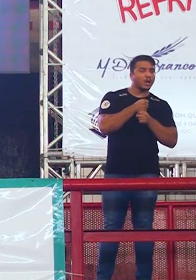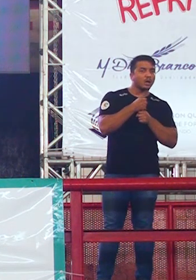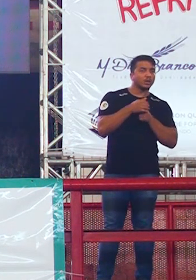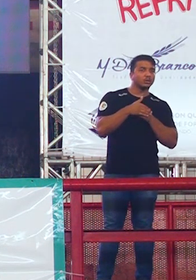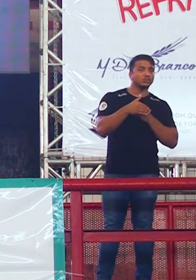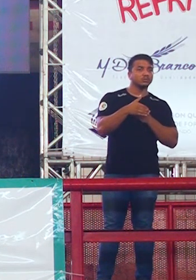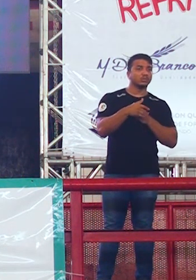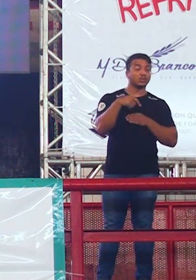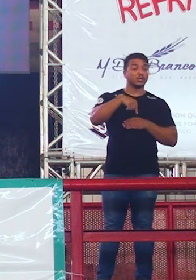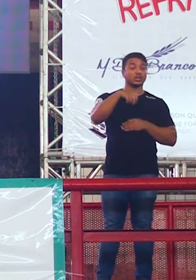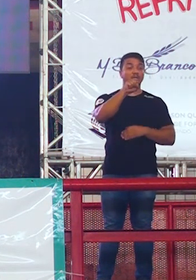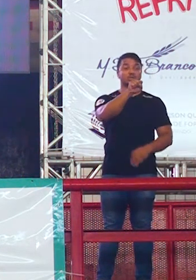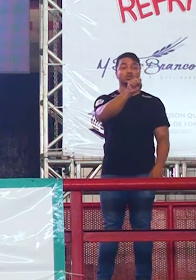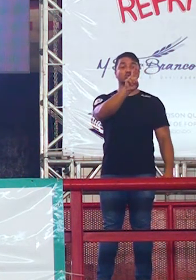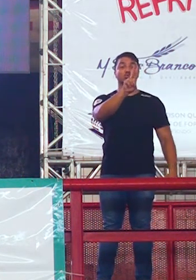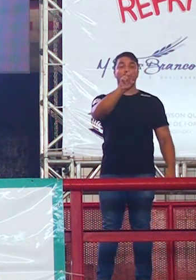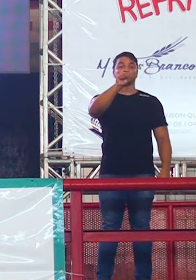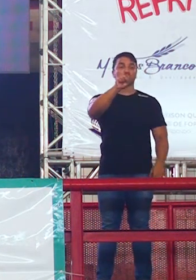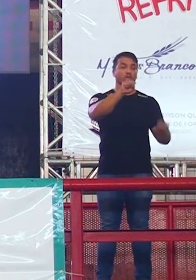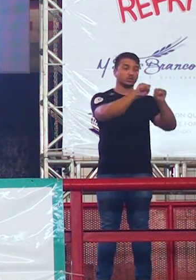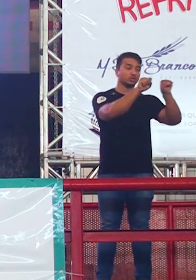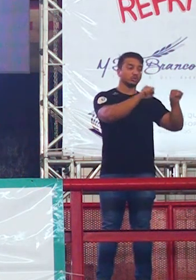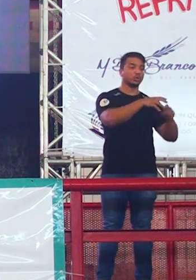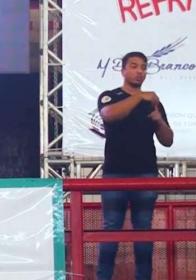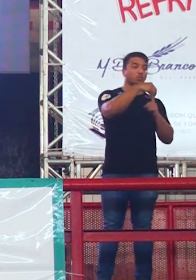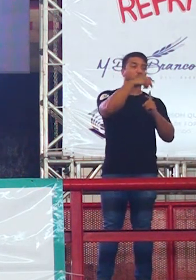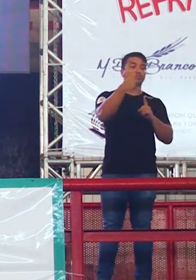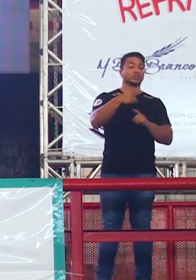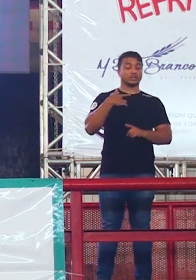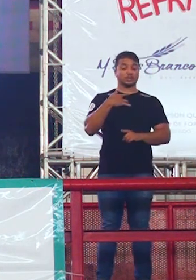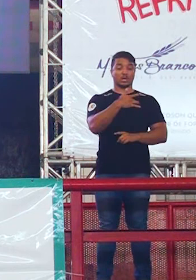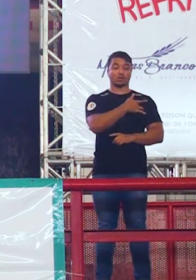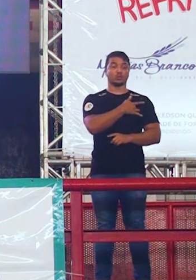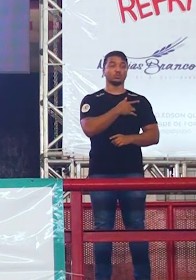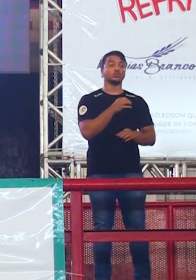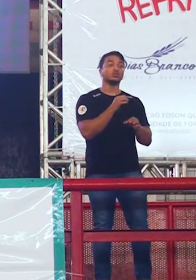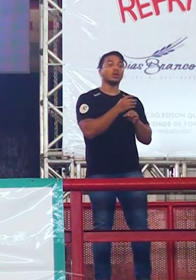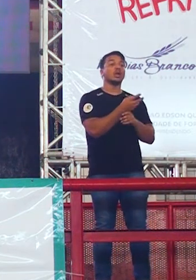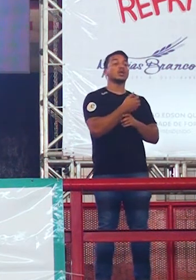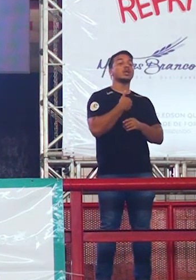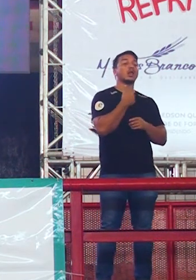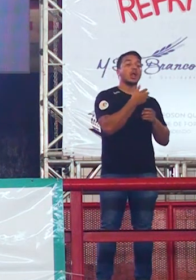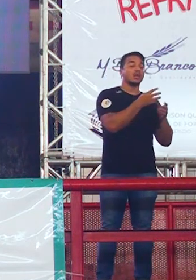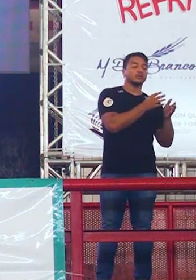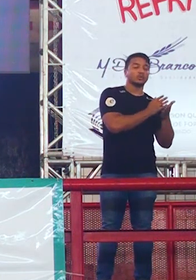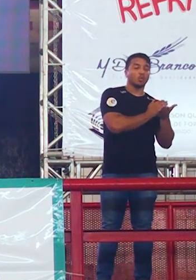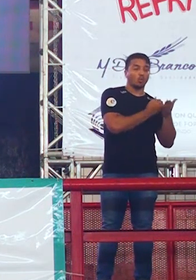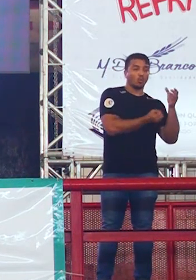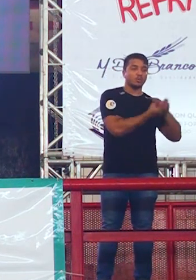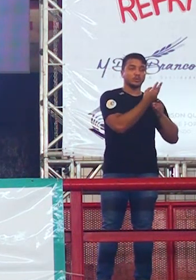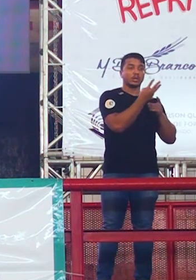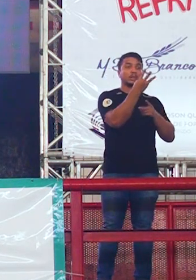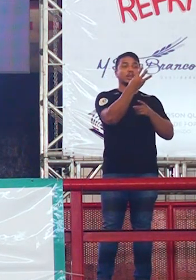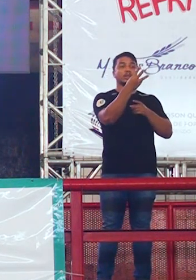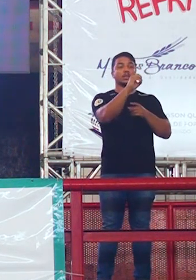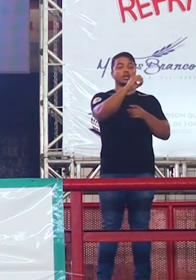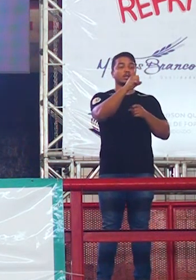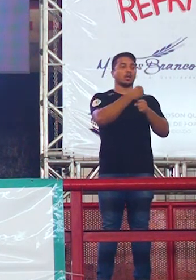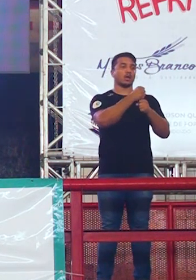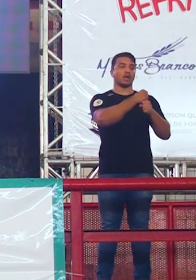o SUS, o Sistema Único de Saúde, completa 30 anos de existência.